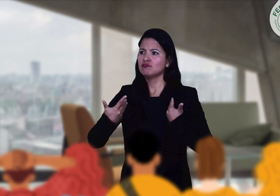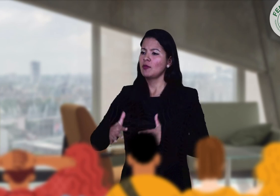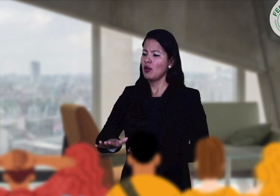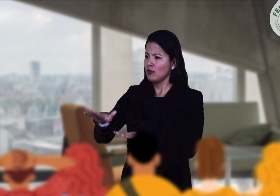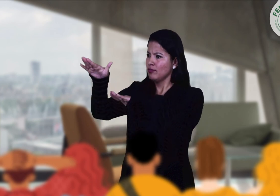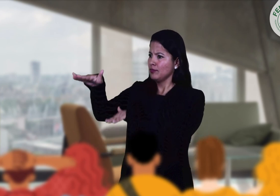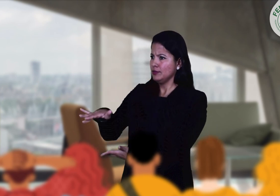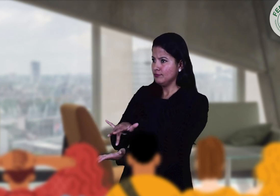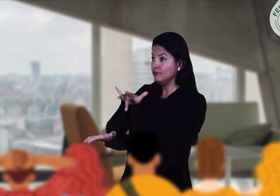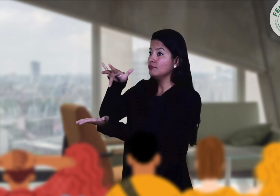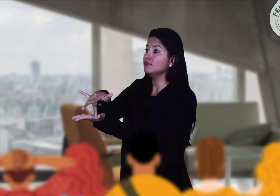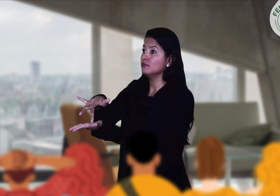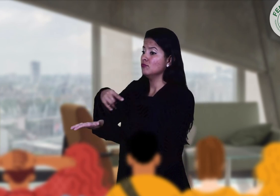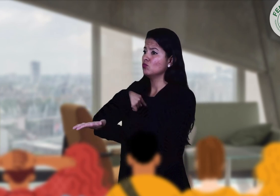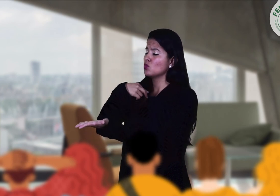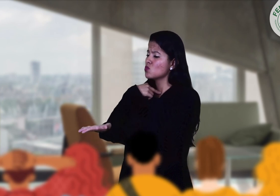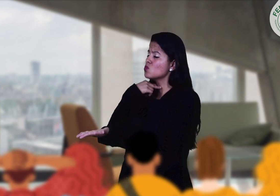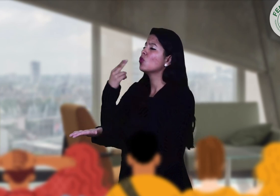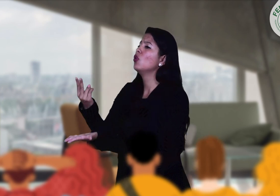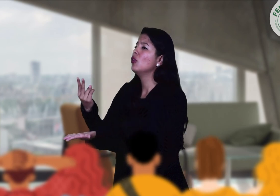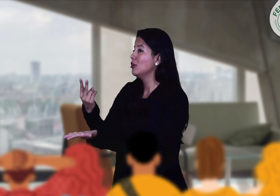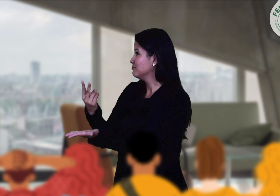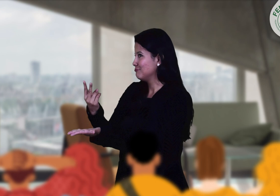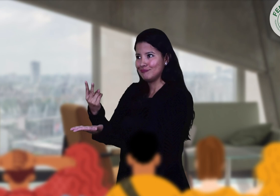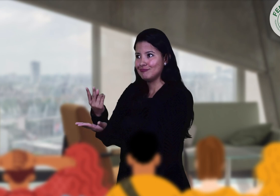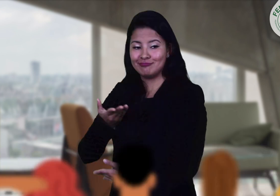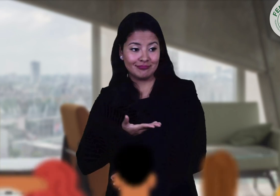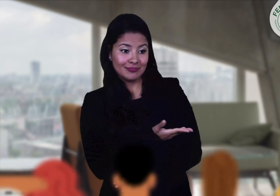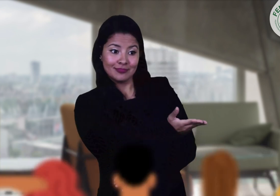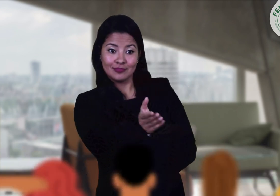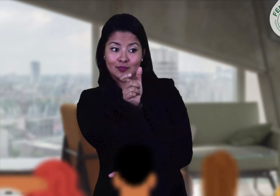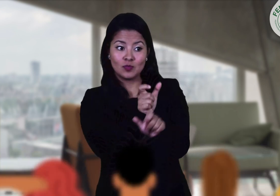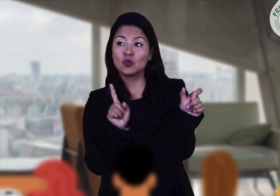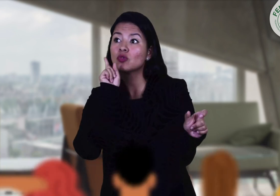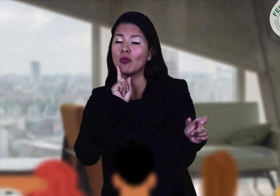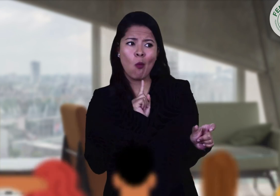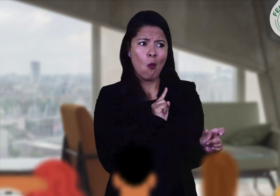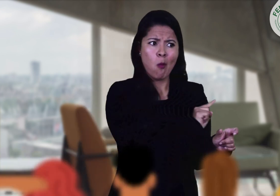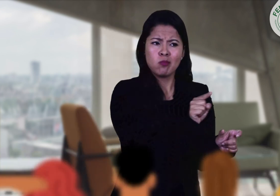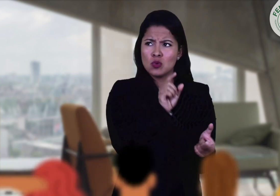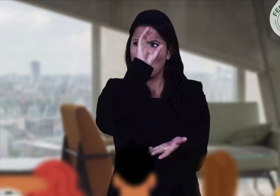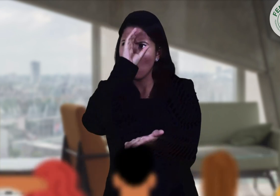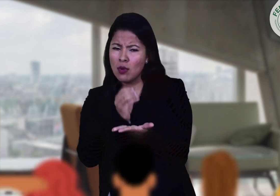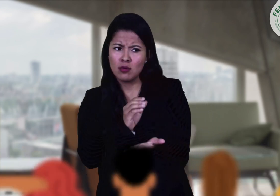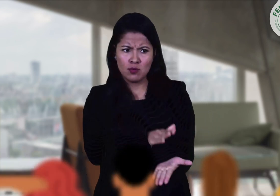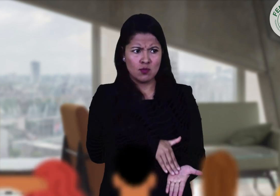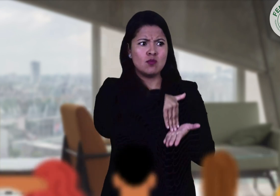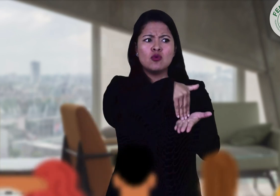Yo como representante no vengo aquí a traer mi voz. La comunidad sorda me ha hecho saber sus opiniones y posturas. Aquí